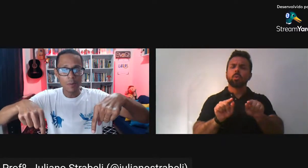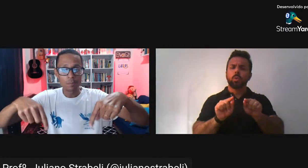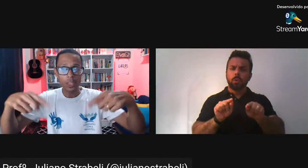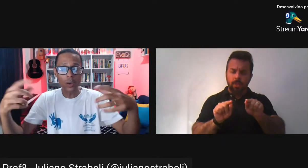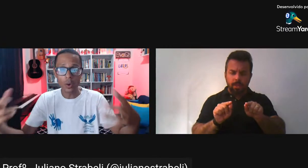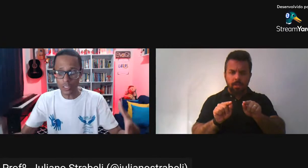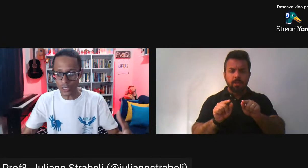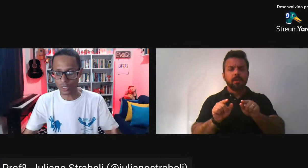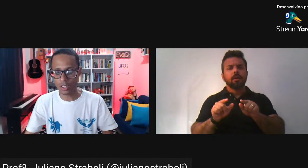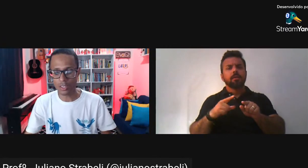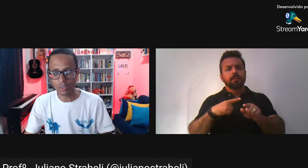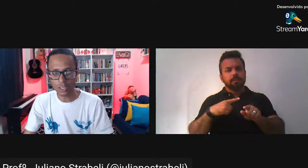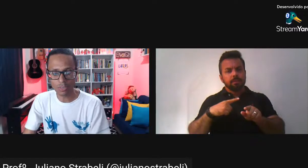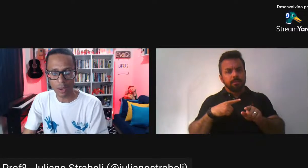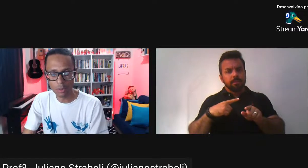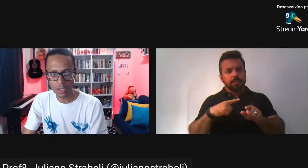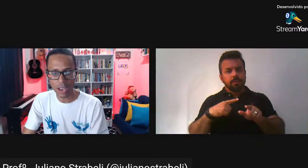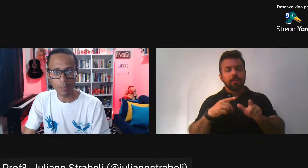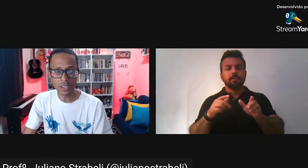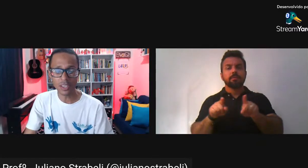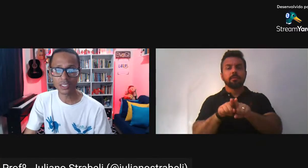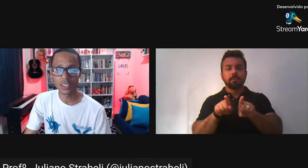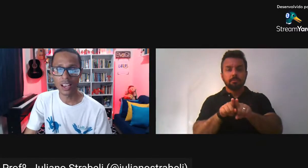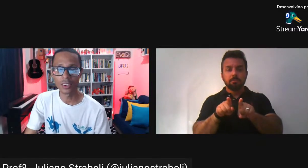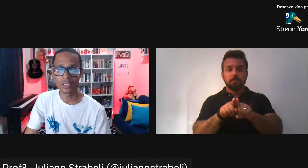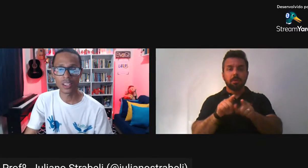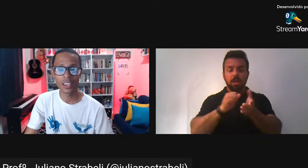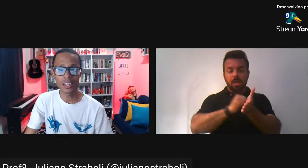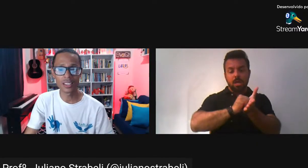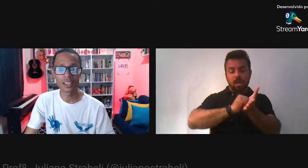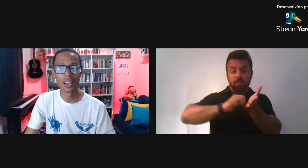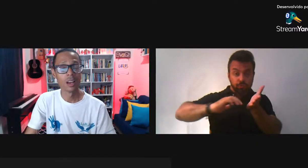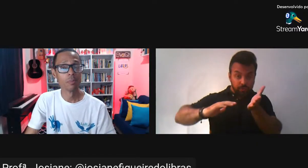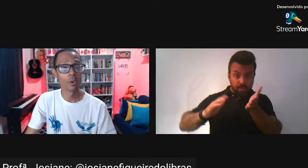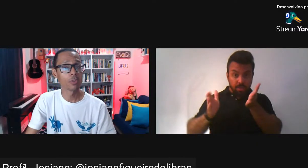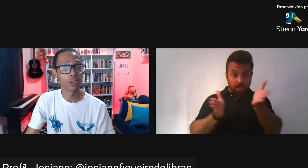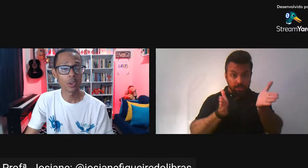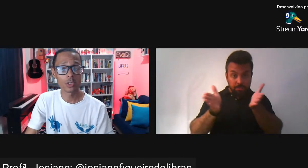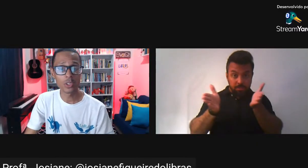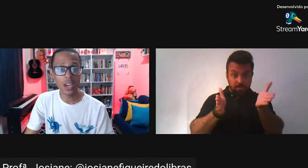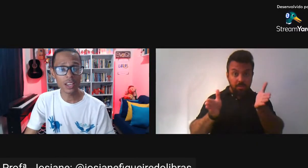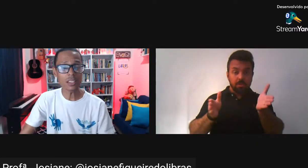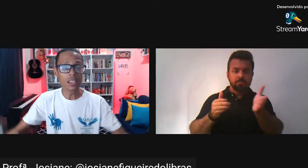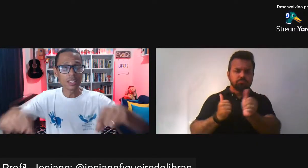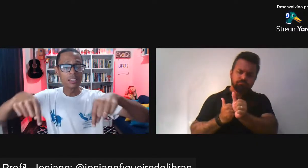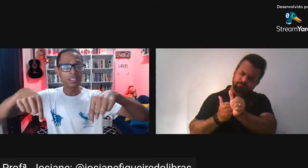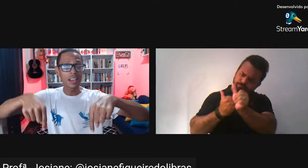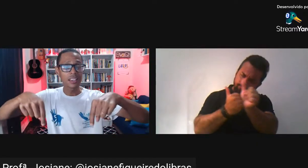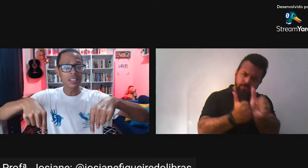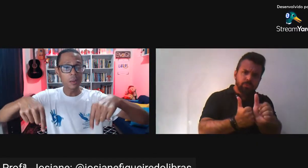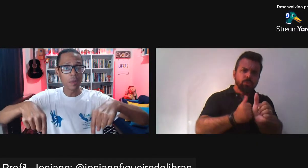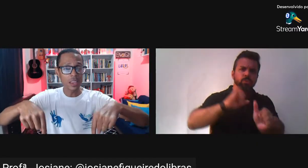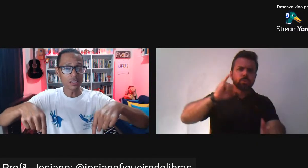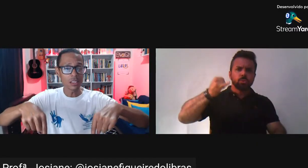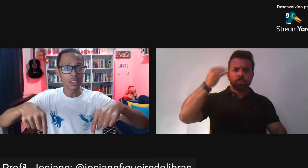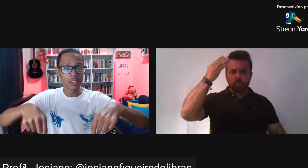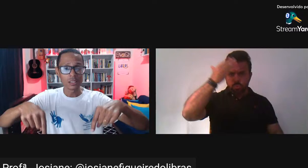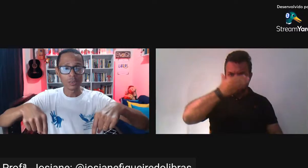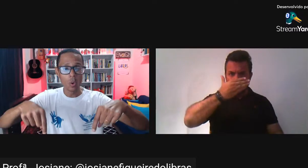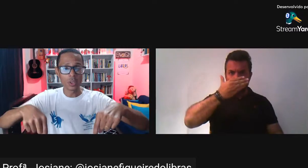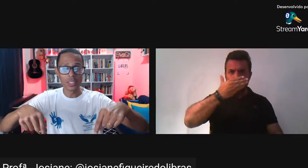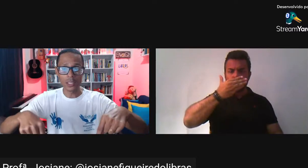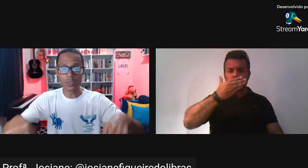E hoje Nós não tivemos A presença Da nossa querida Professora Josiane Está aqui também